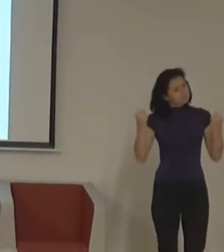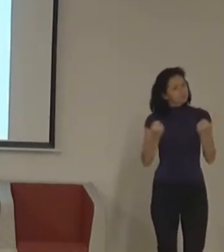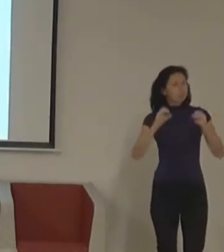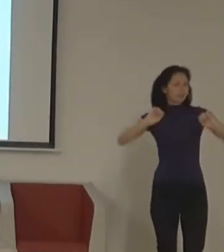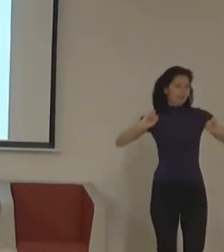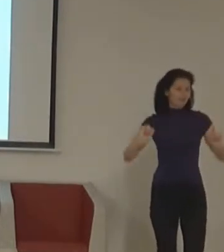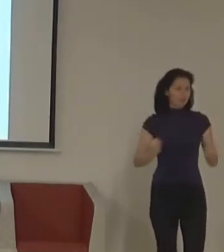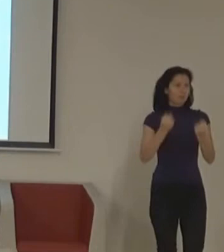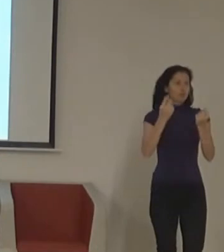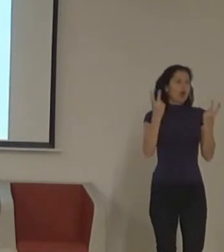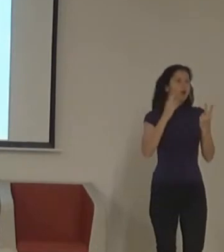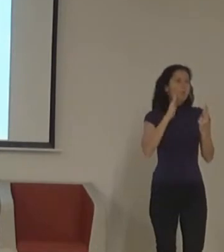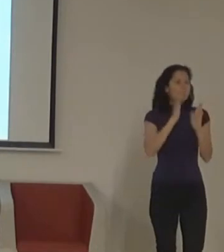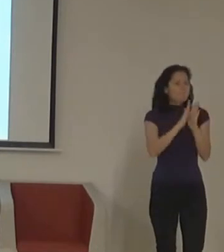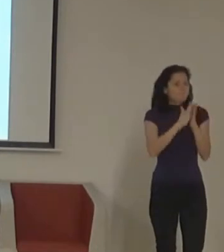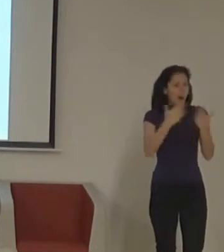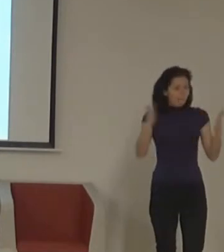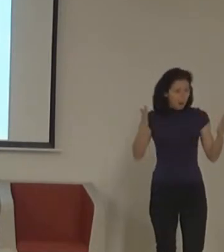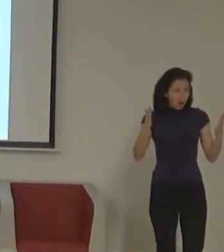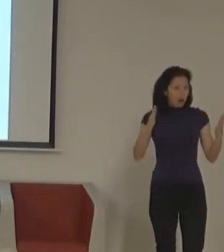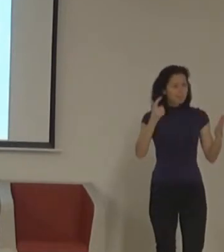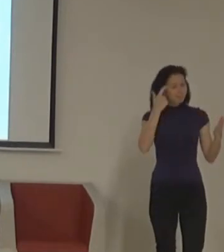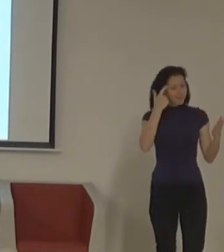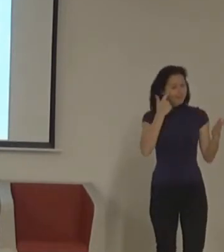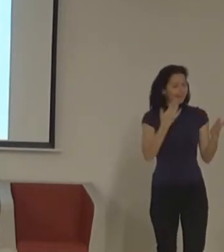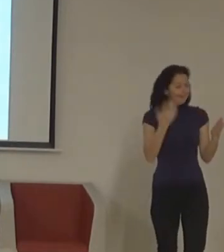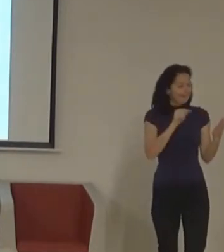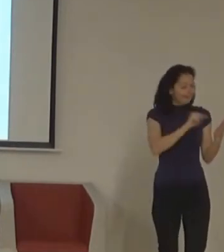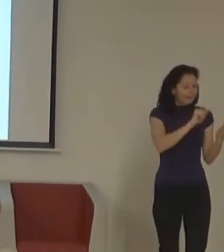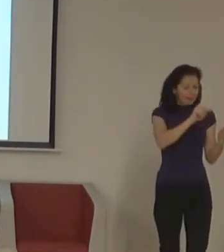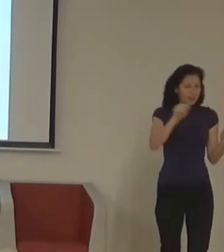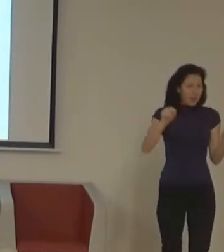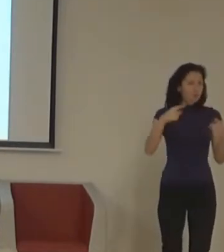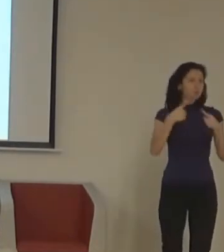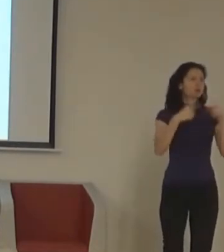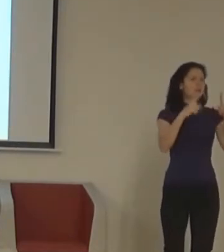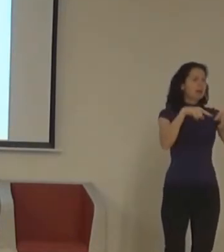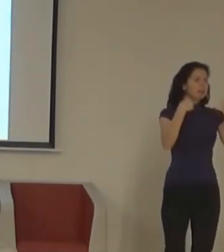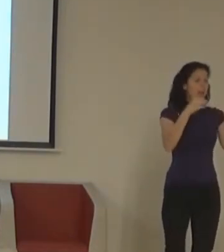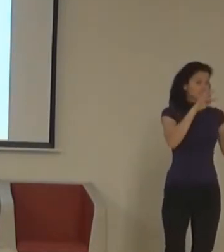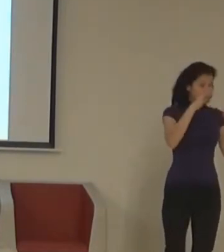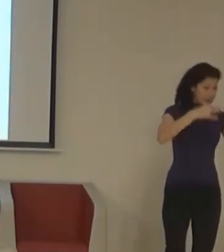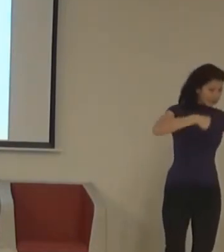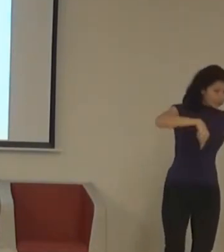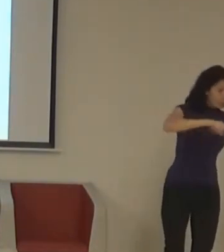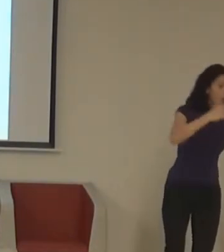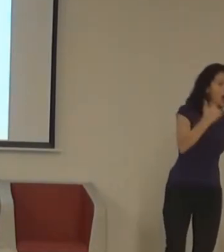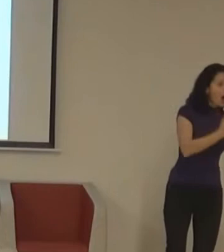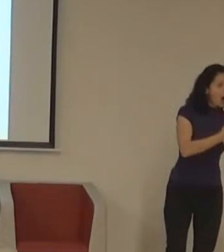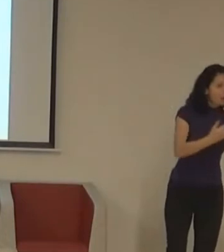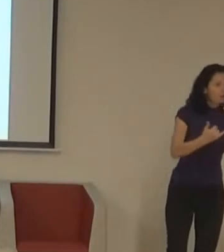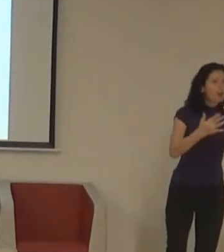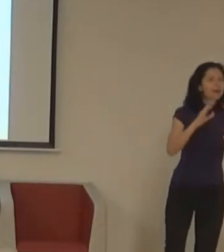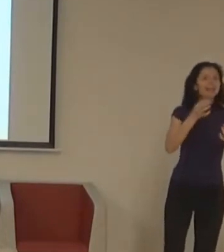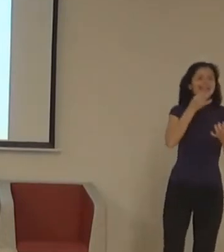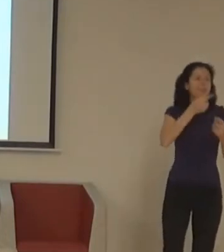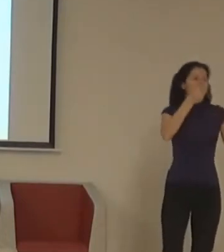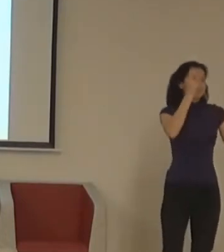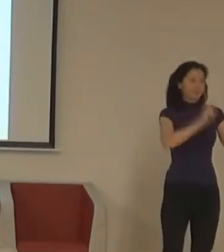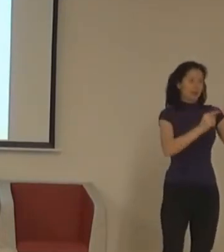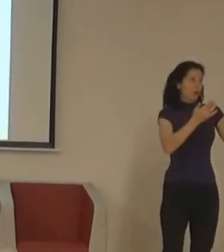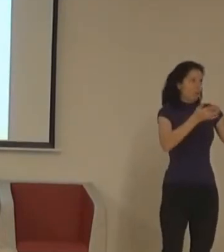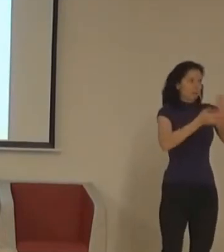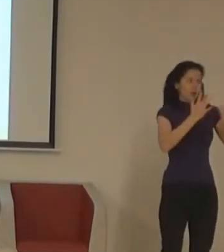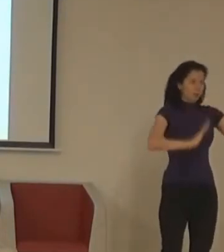opatření v campu jsou, kde se nachází, který sál má indukční smyčku, který ne, kde je unikovej východ, kde je parkovací stání pro